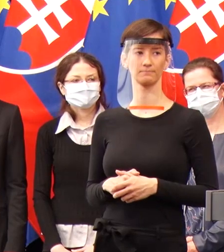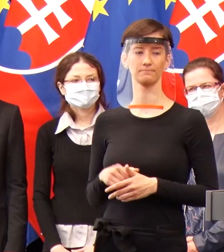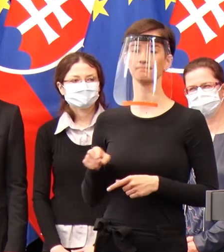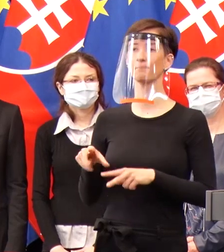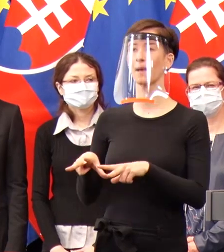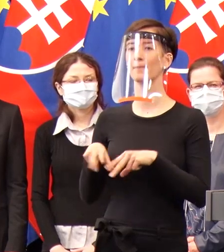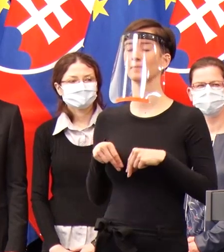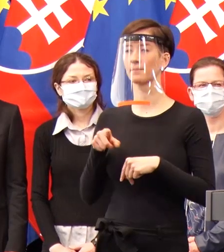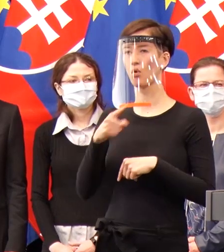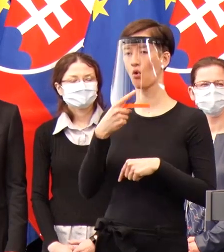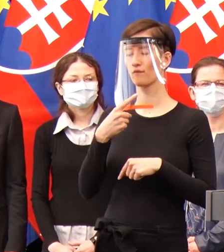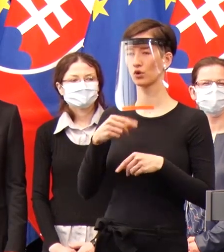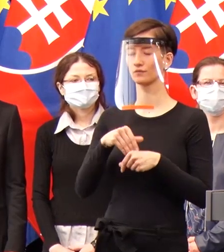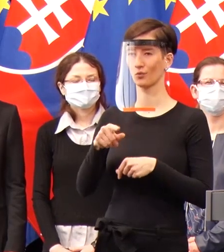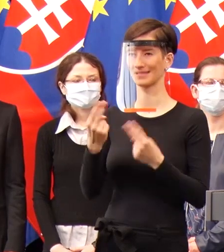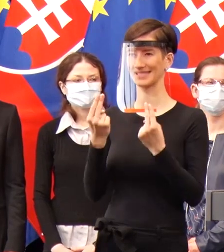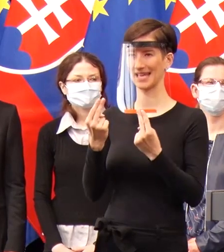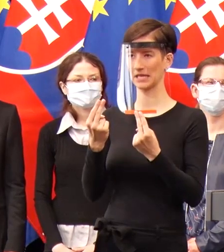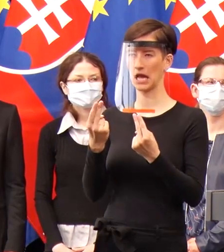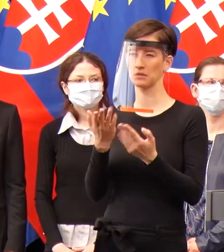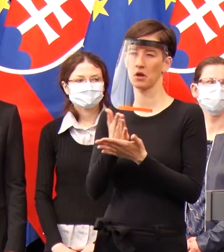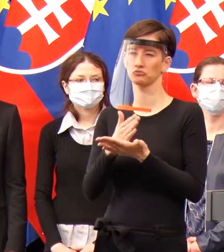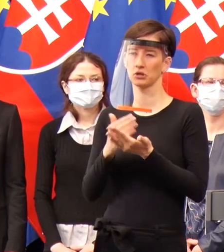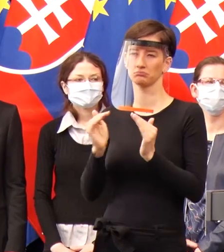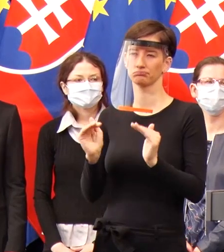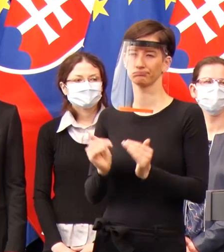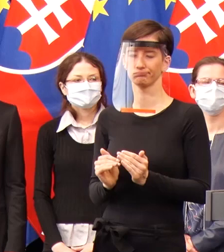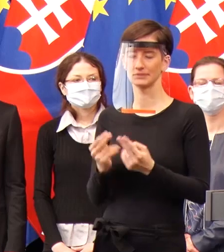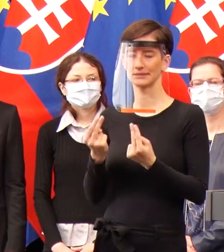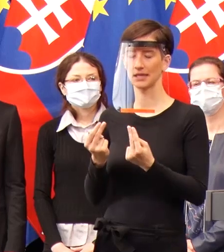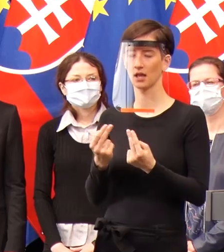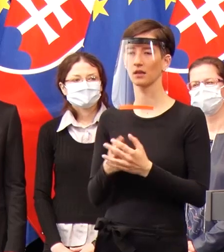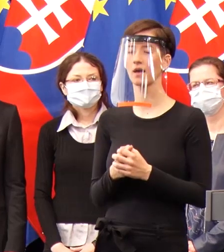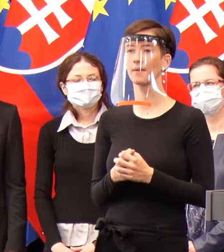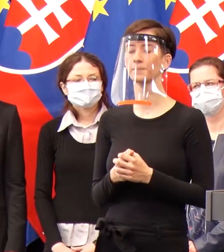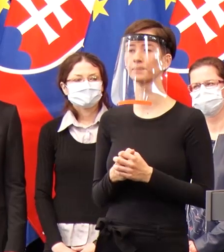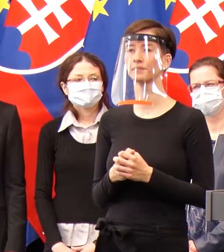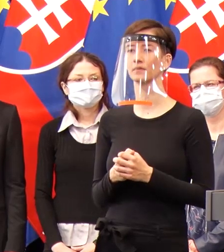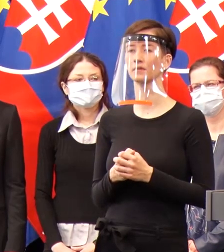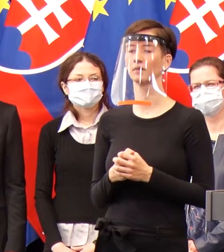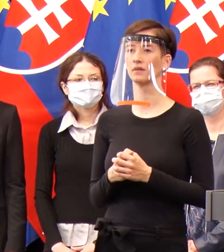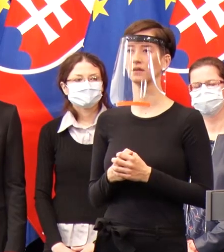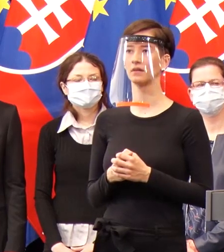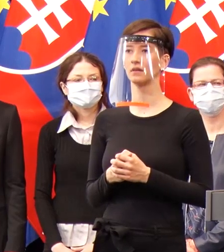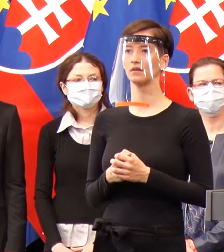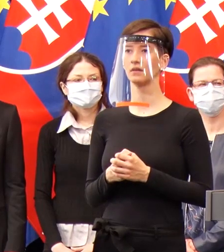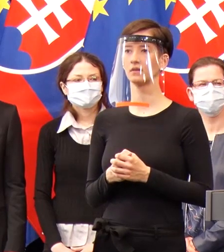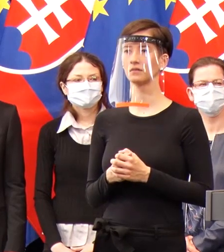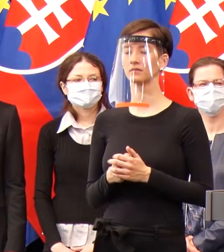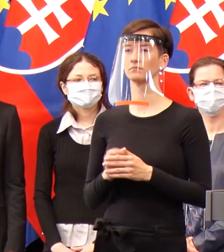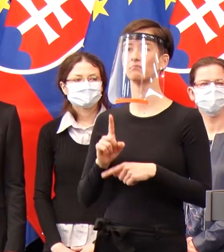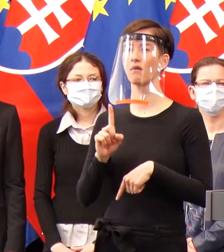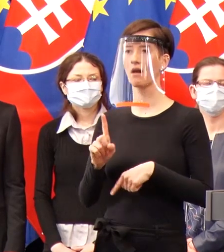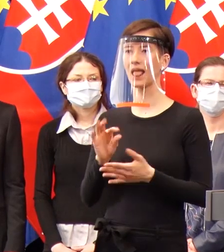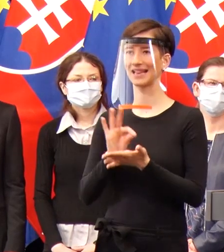čiastková a tých prvých 100 tisíc pôjde darom, ale teda po tých 100 tisícoch už sa budú tieto testy pravdepodobne kúpovať